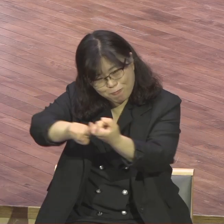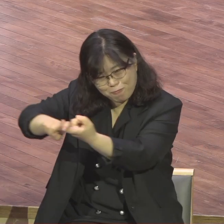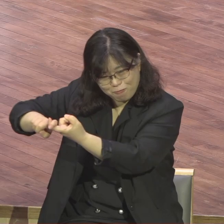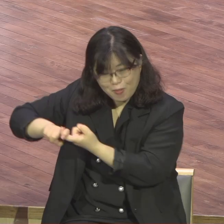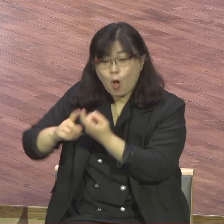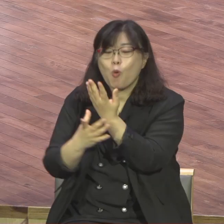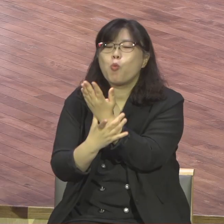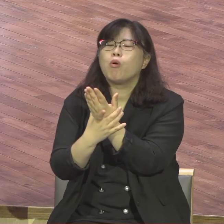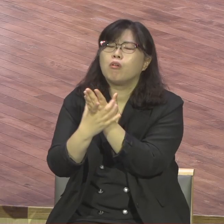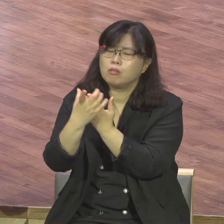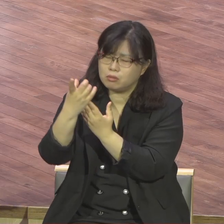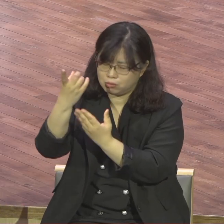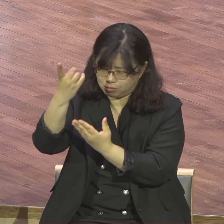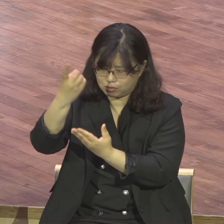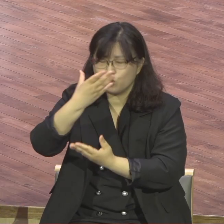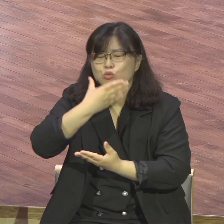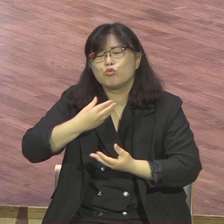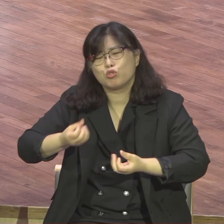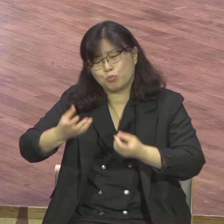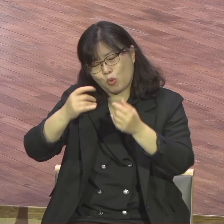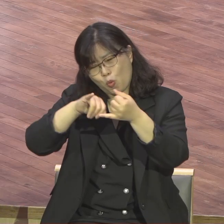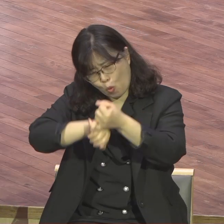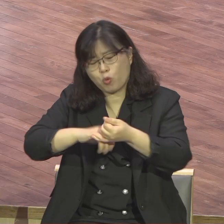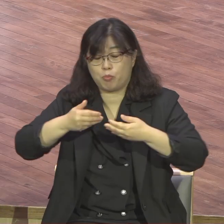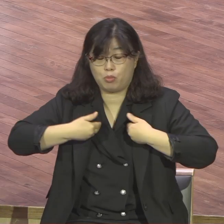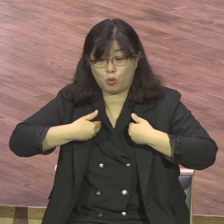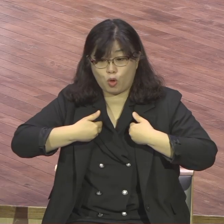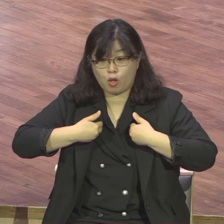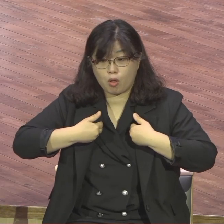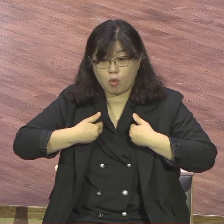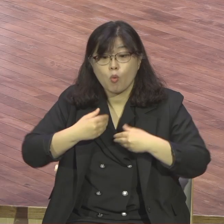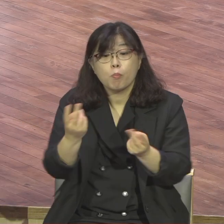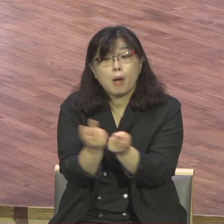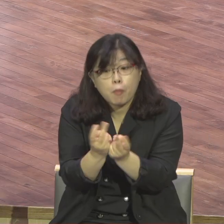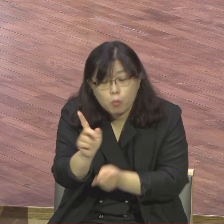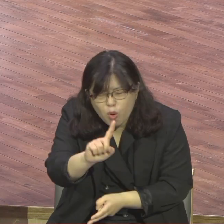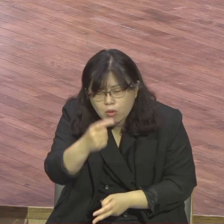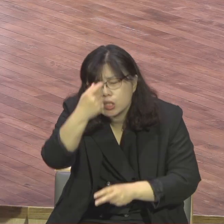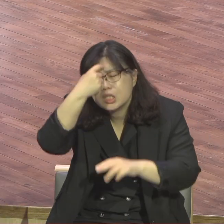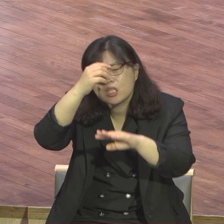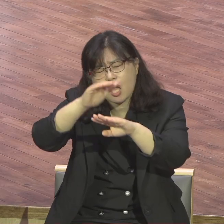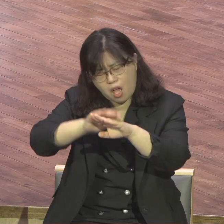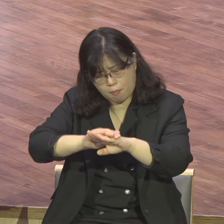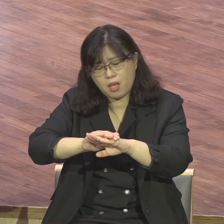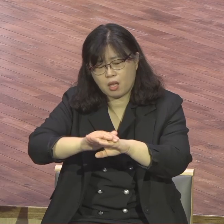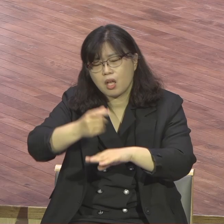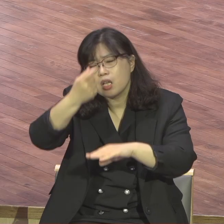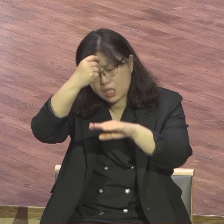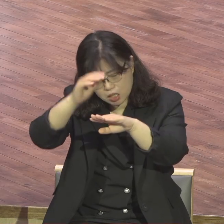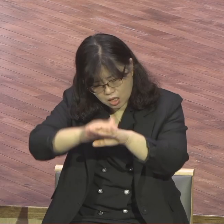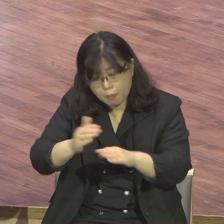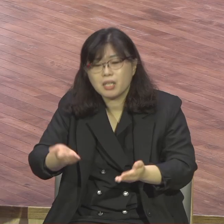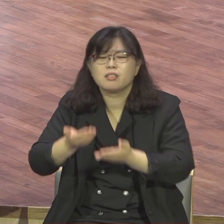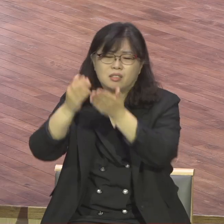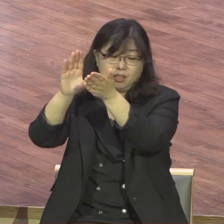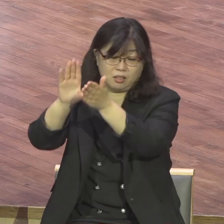원리스 이 예배를 통해 체험하고 성도와의 원리스 이러면서 삶의 현장에서